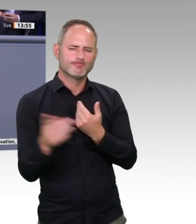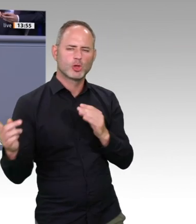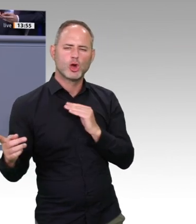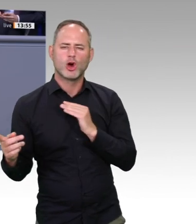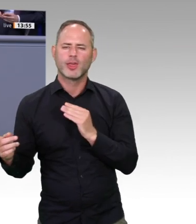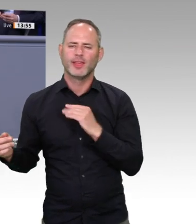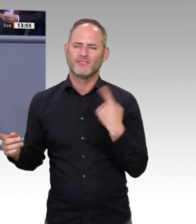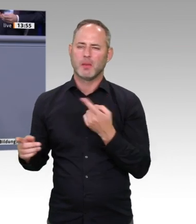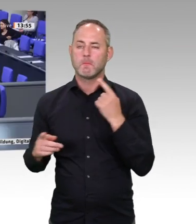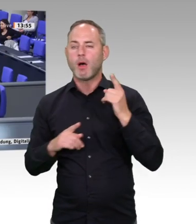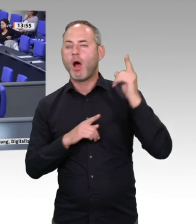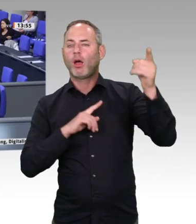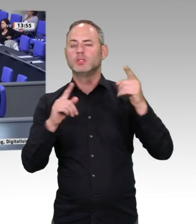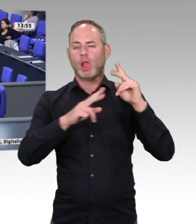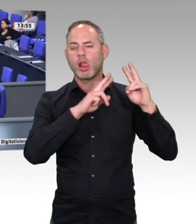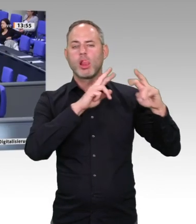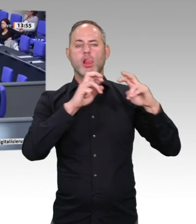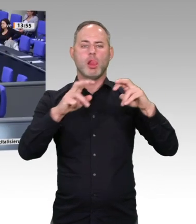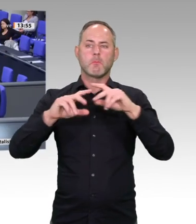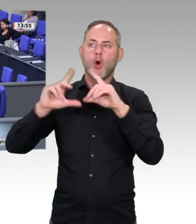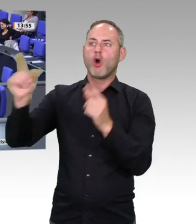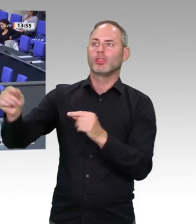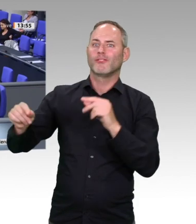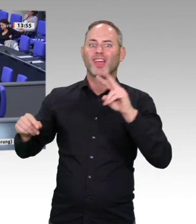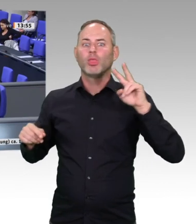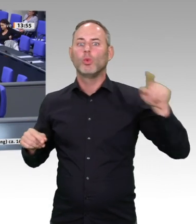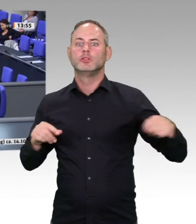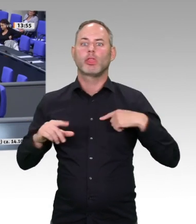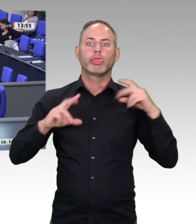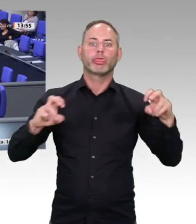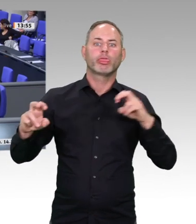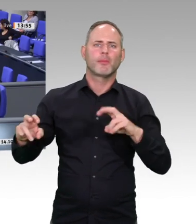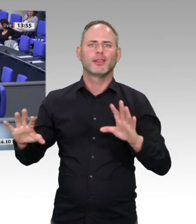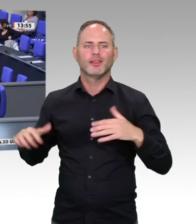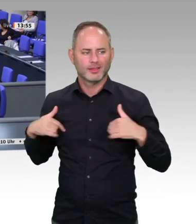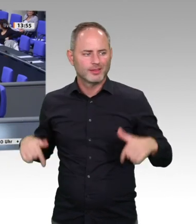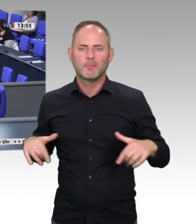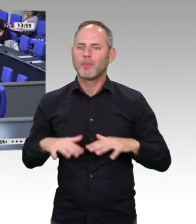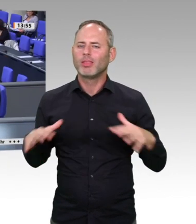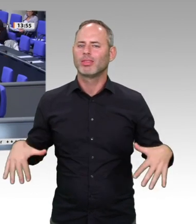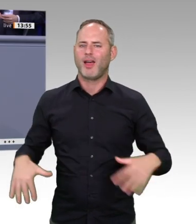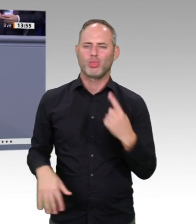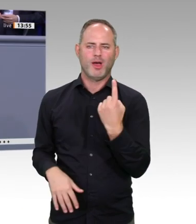Opposition abgeräumt, sodass ich das gar nicht mehr machen muss. Und möchte mich daher einfach auf den digitalen Part des